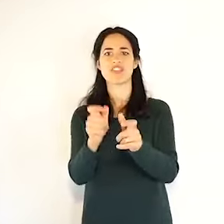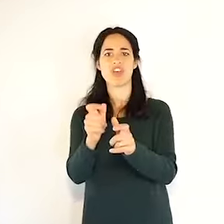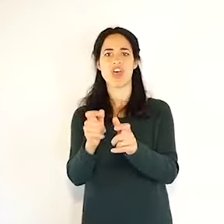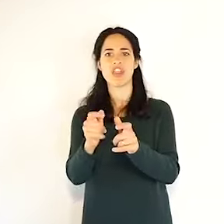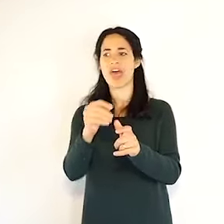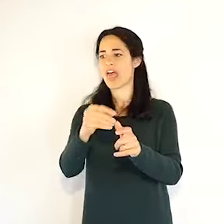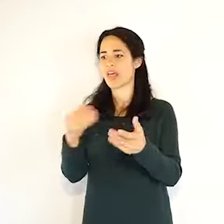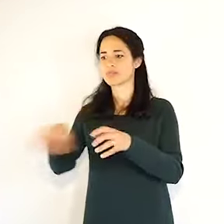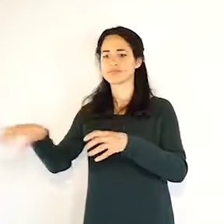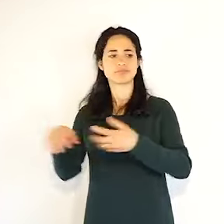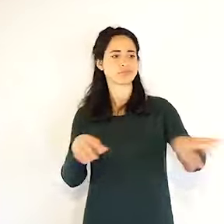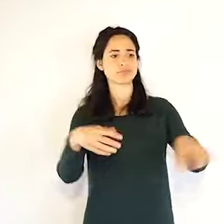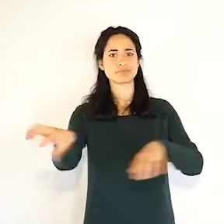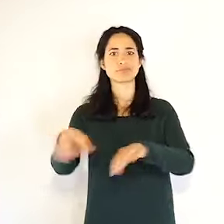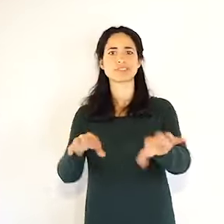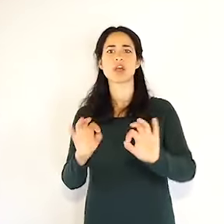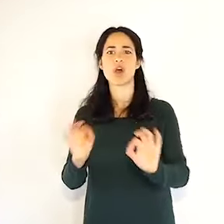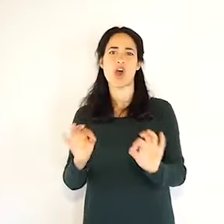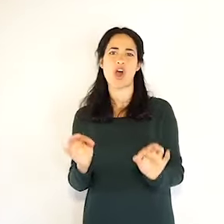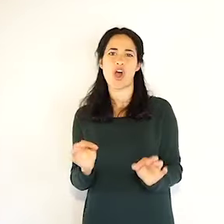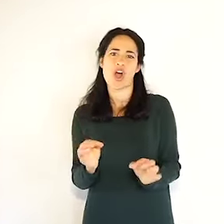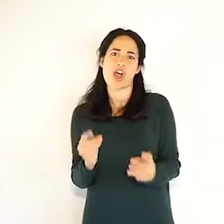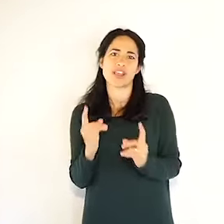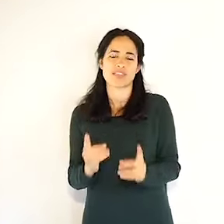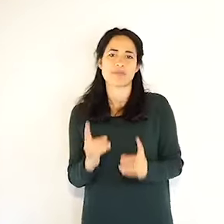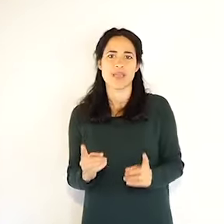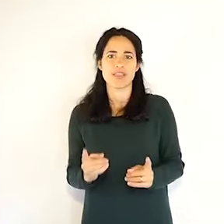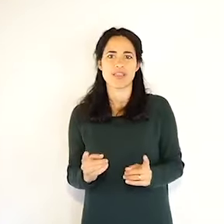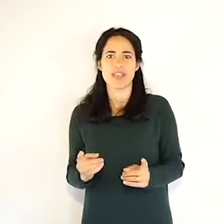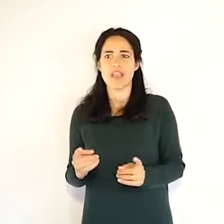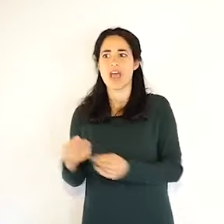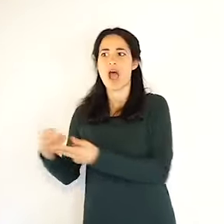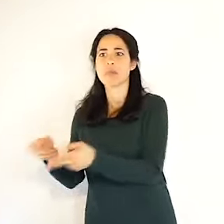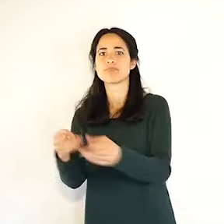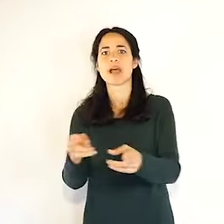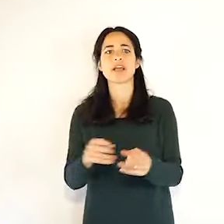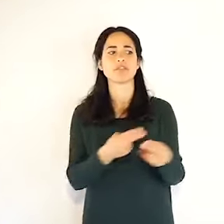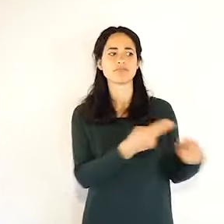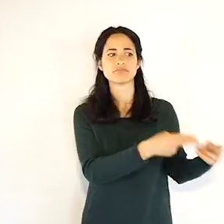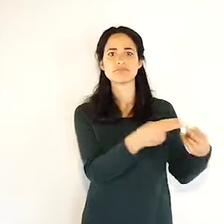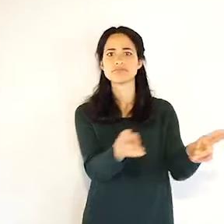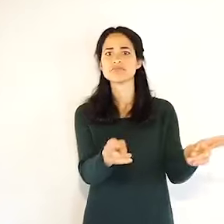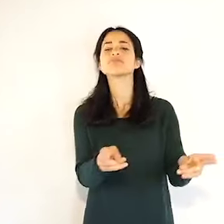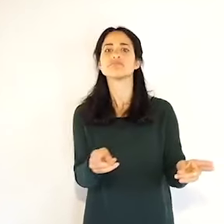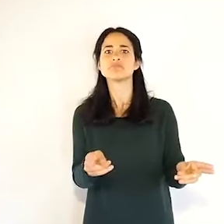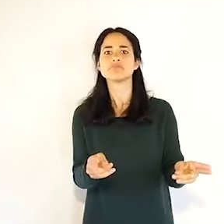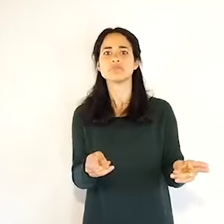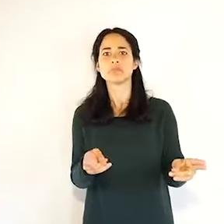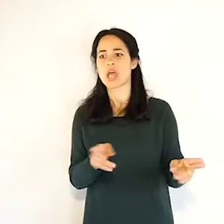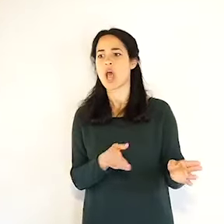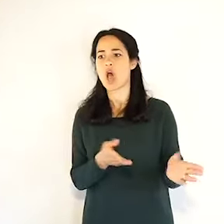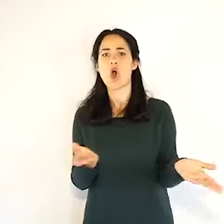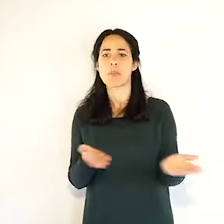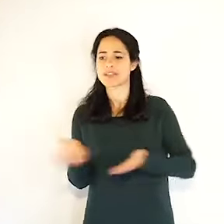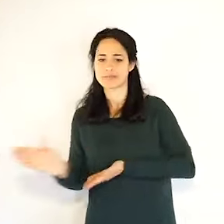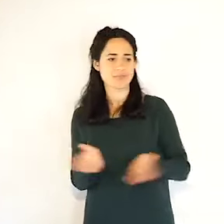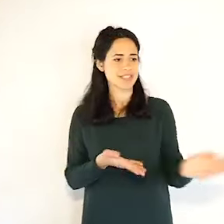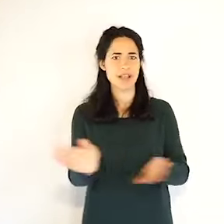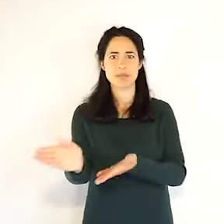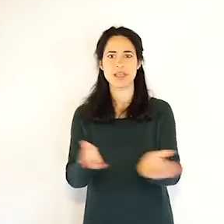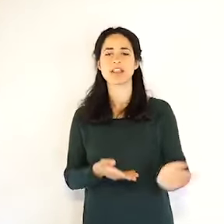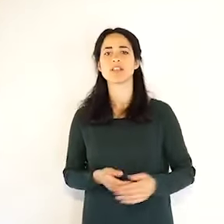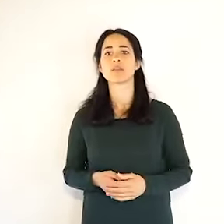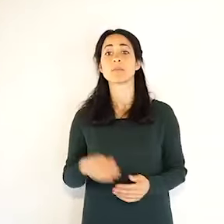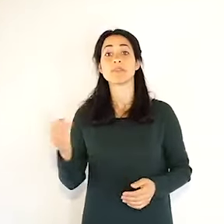per pazienti che provengono da altre regioni. Vado avanti con le